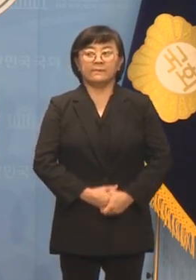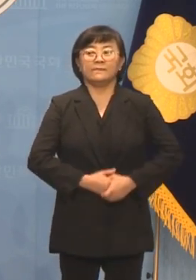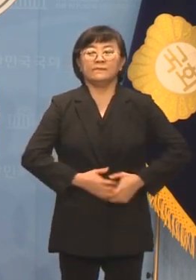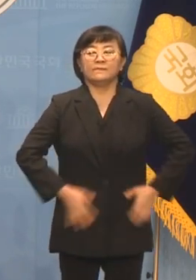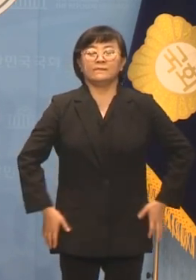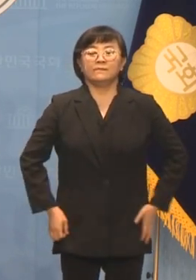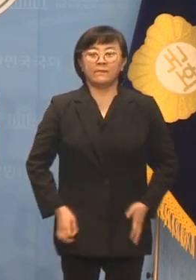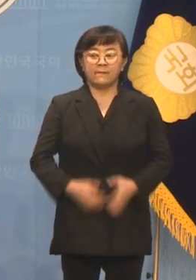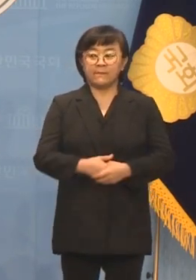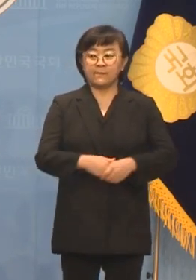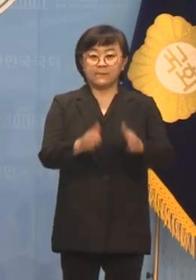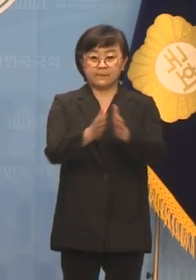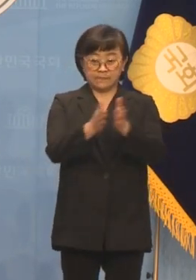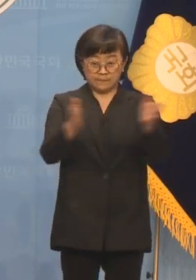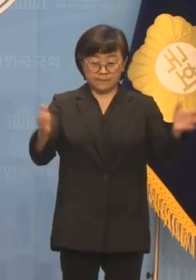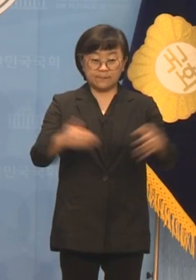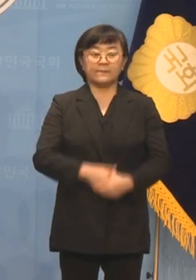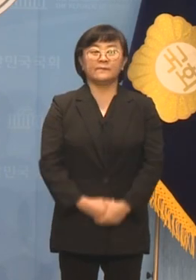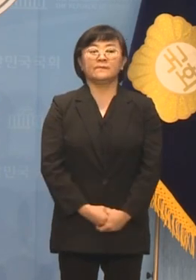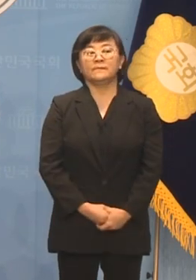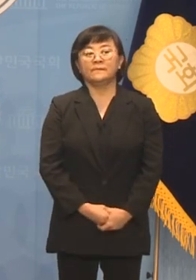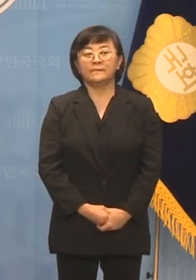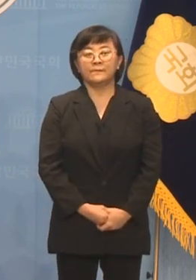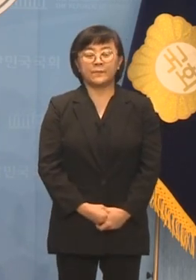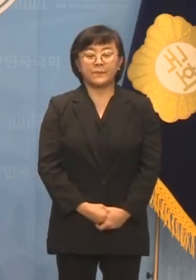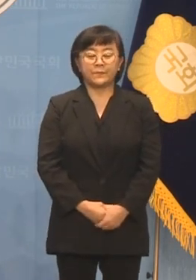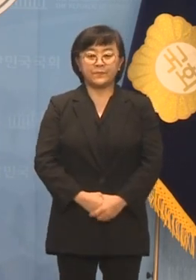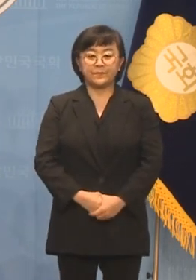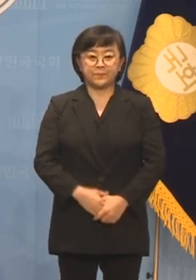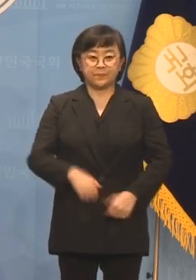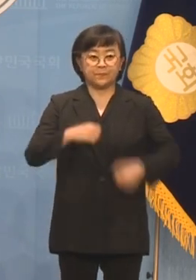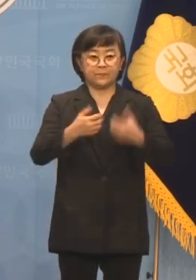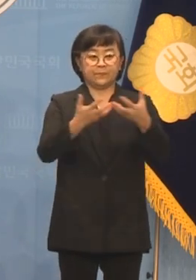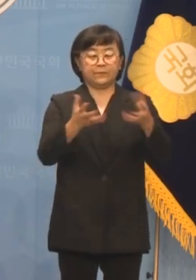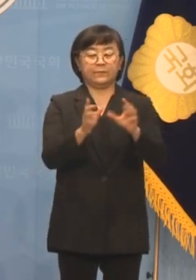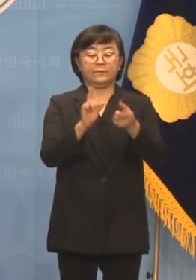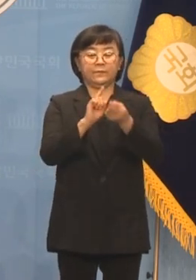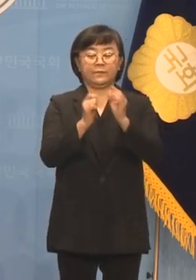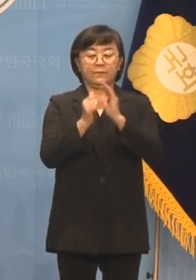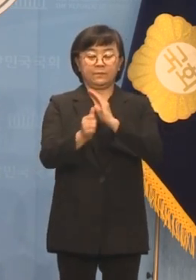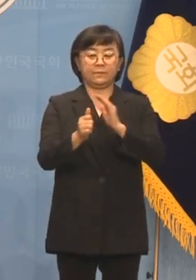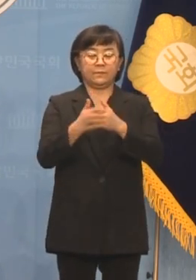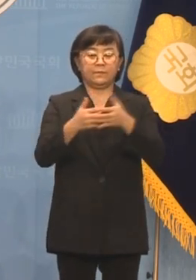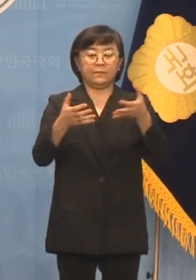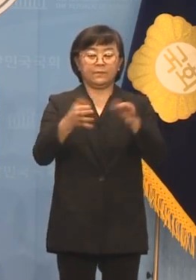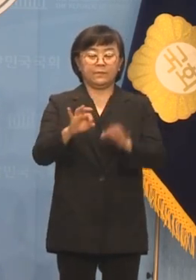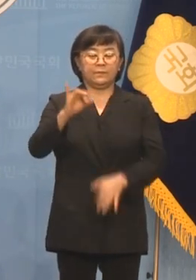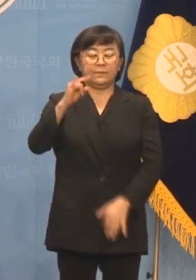브리핑 하겠습니다. 정의당 수석대변인 김희서입니다.